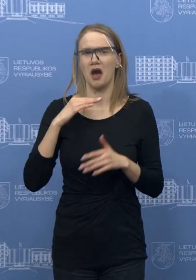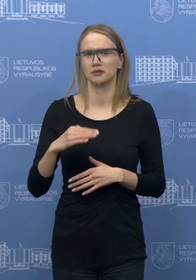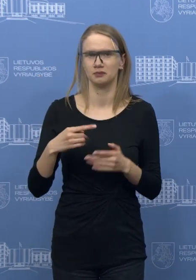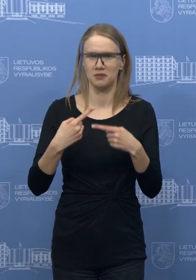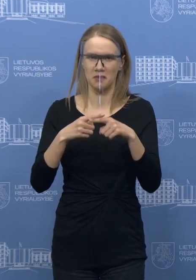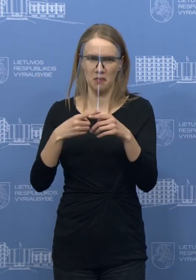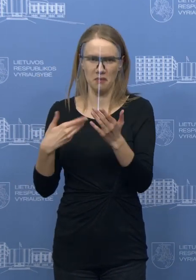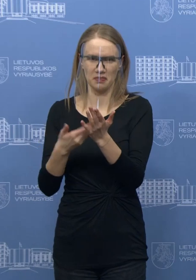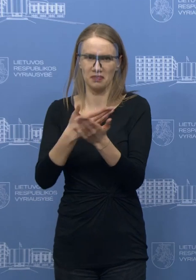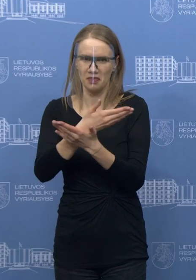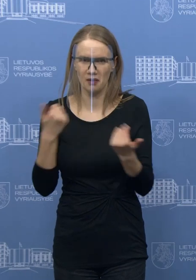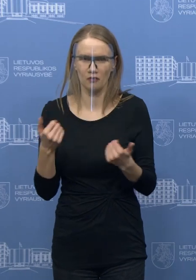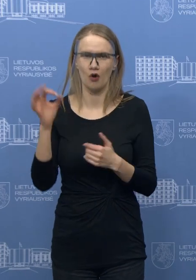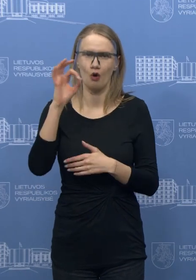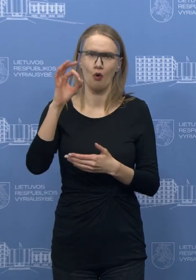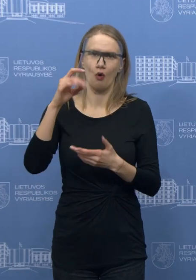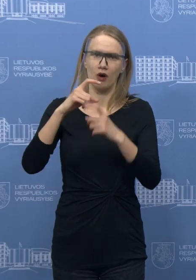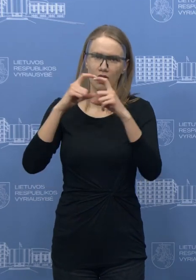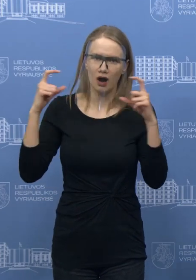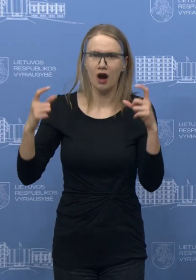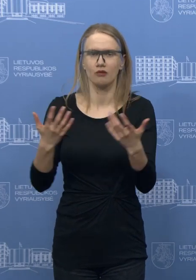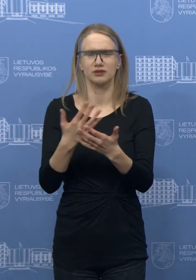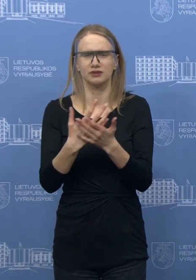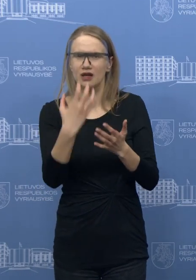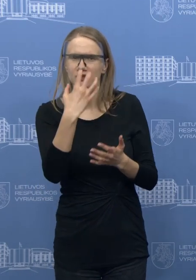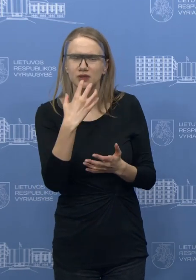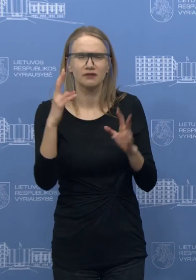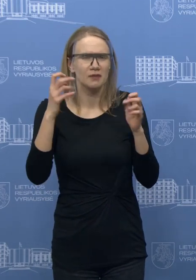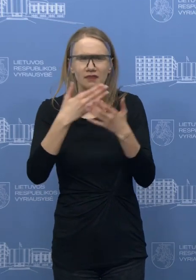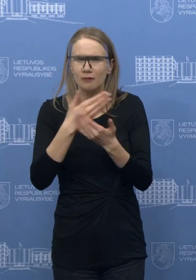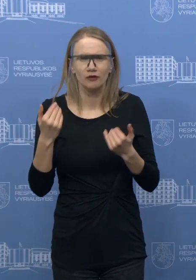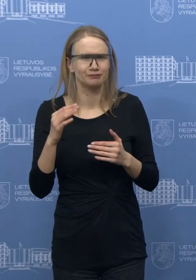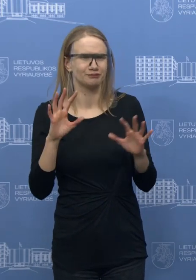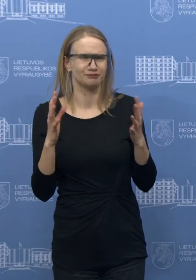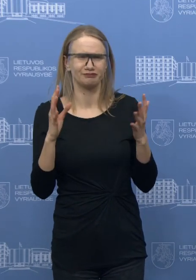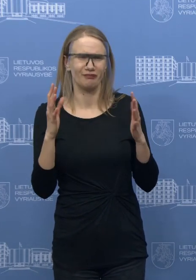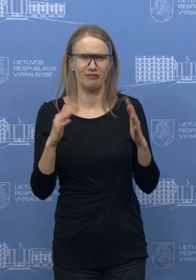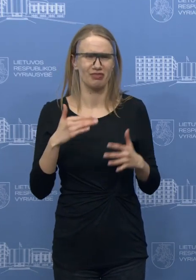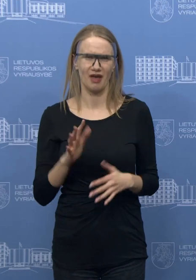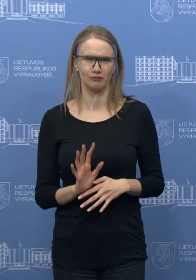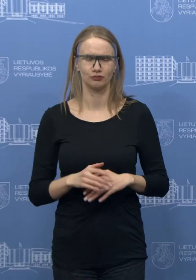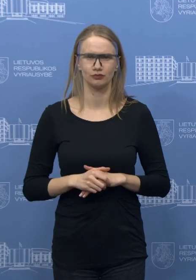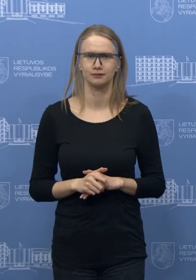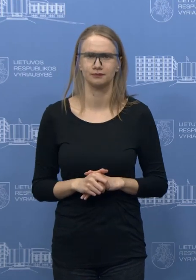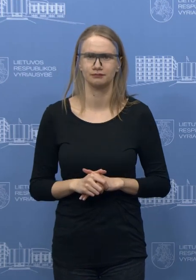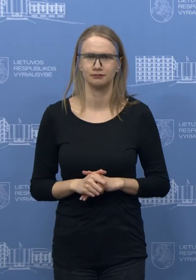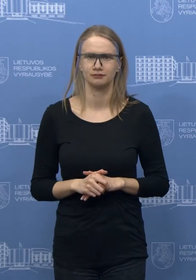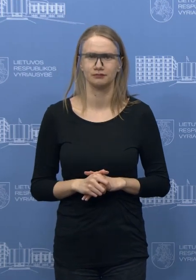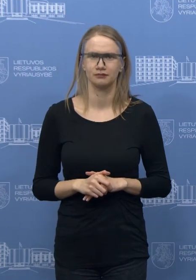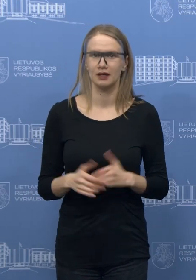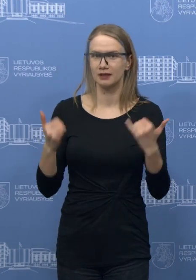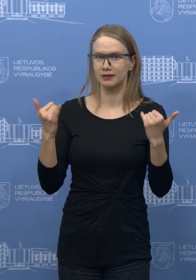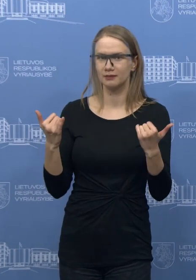priemonės densifikavimas, kystis, medicinės kaukės, respiratoriai, tai, va, šitą gal galite dar paaiškinti. Gerai, aš tikrai norėčiau pirmiausiai prognozes. Tai